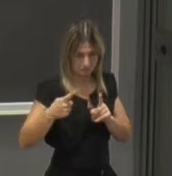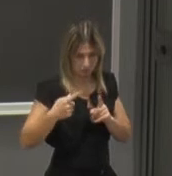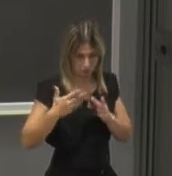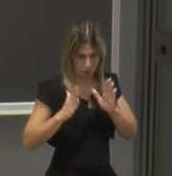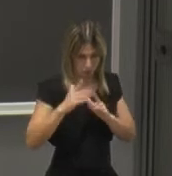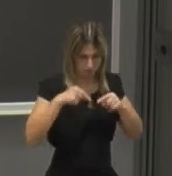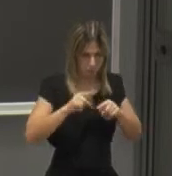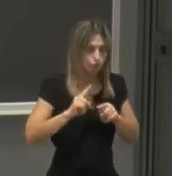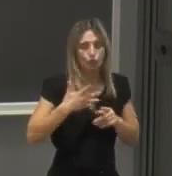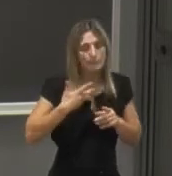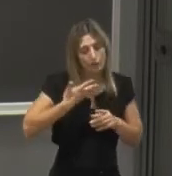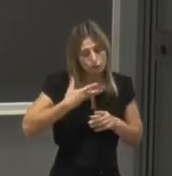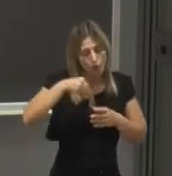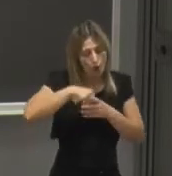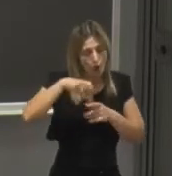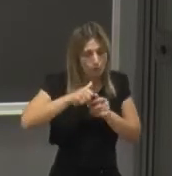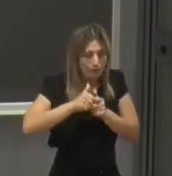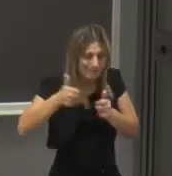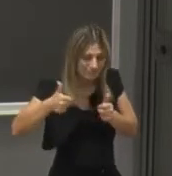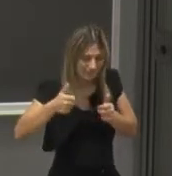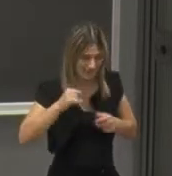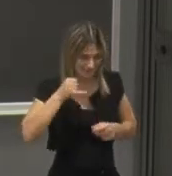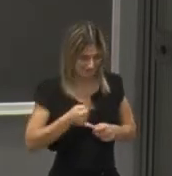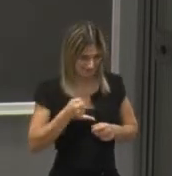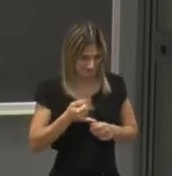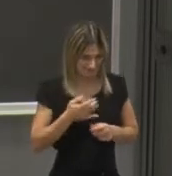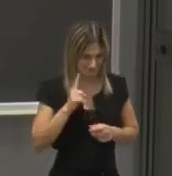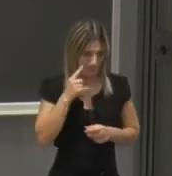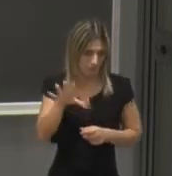delle differenze quindi c'è un lavoro grandissimo dietro vi assicuro